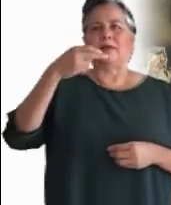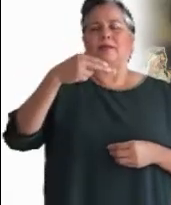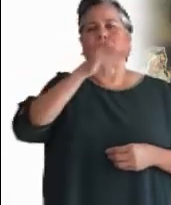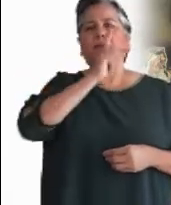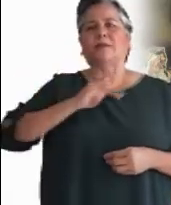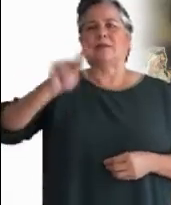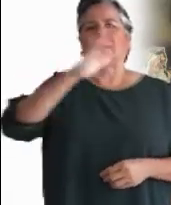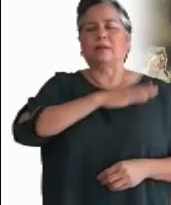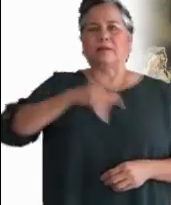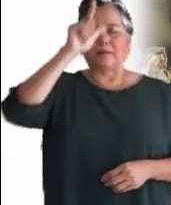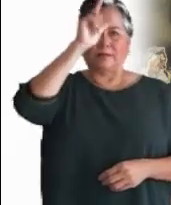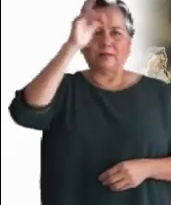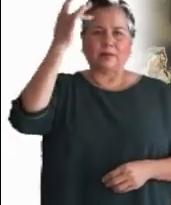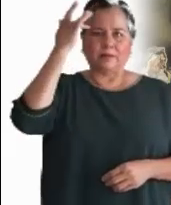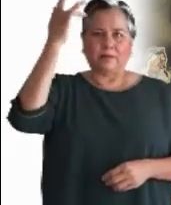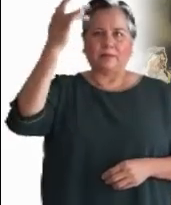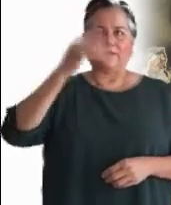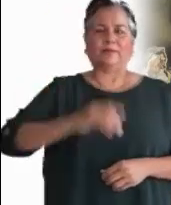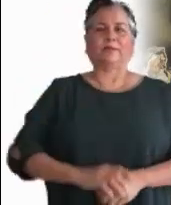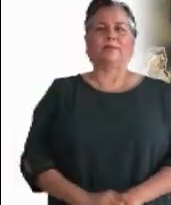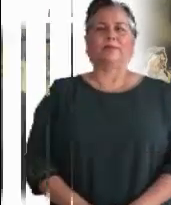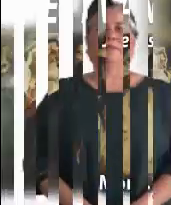y del Hijo y del Espíritu Santo.